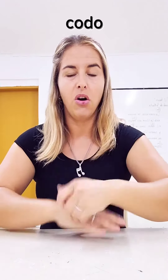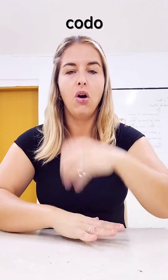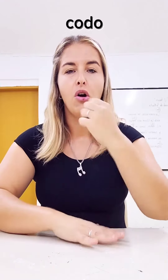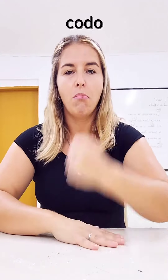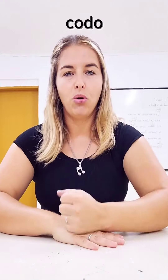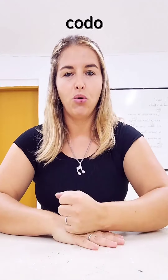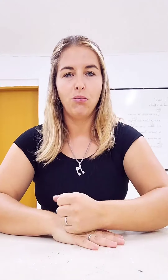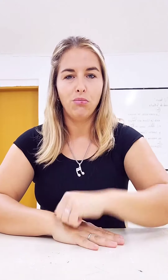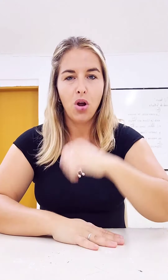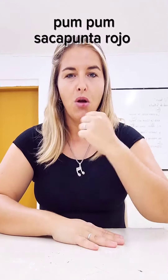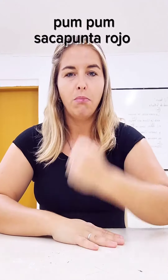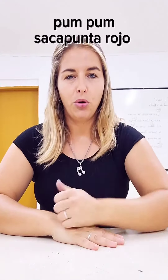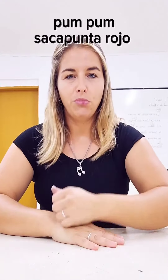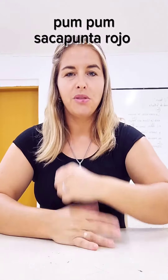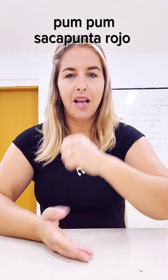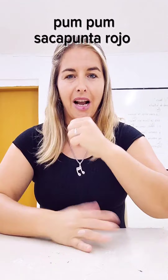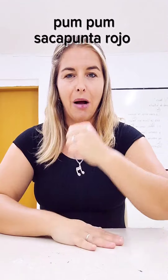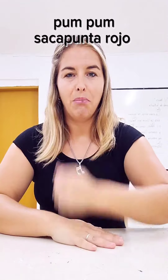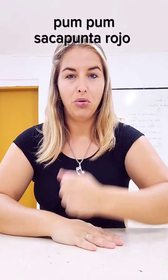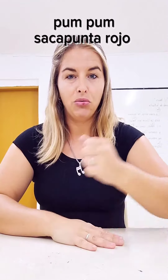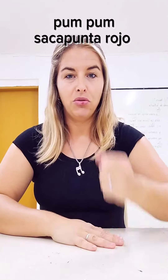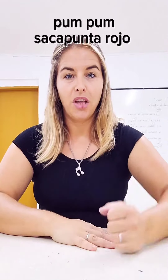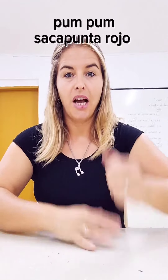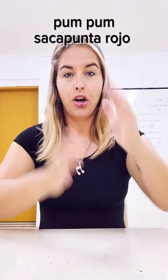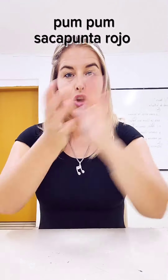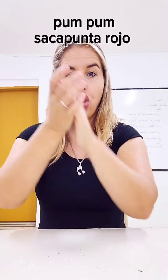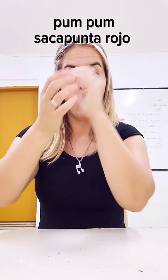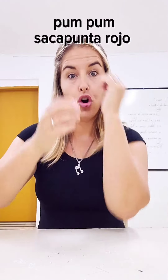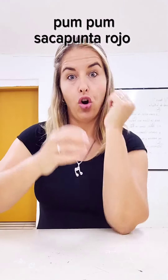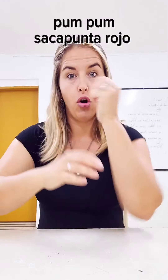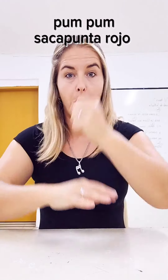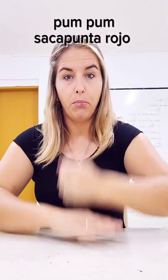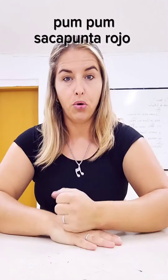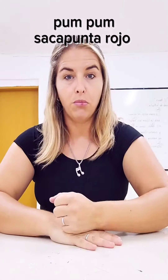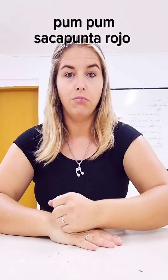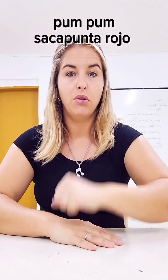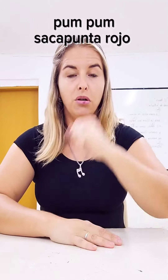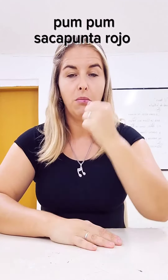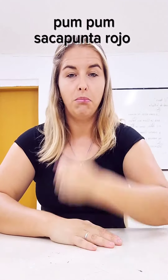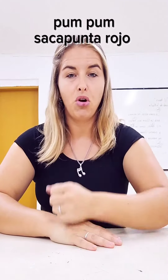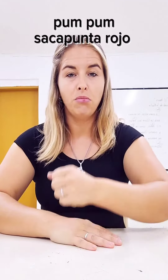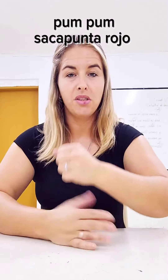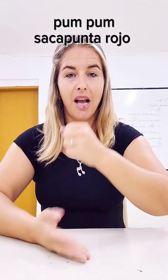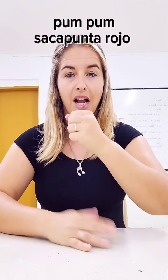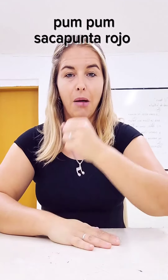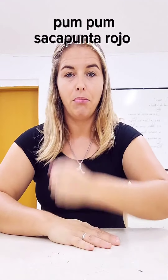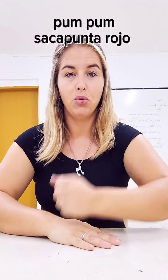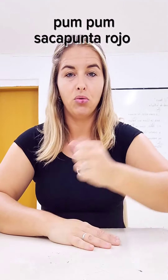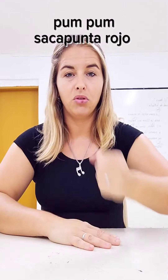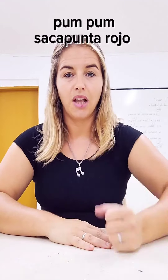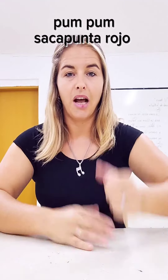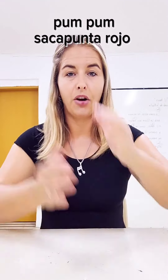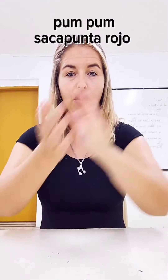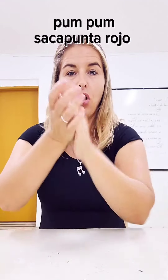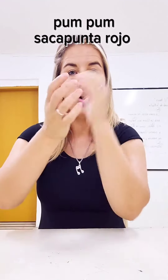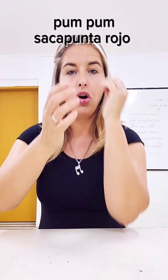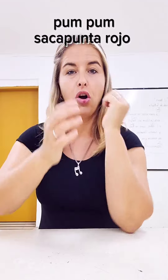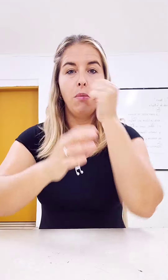Pum pum sacapunta rojo. Pum pum sacapunta rojo.